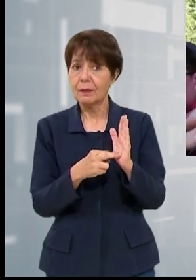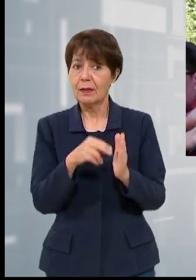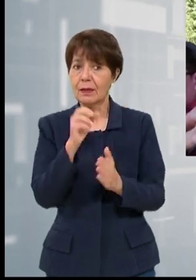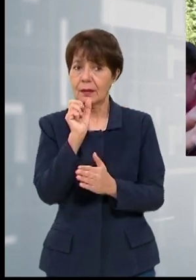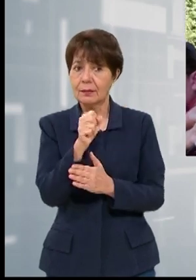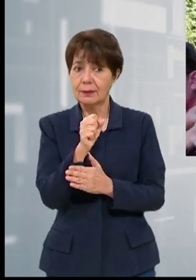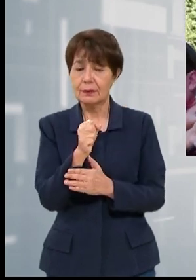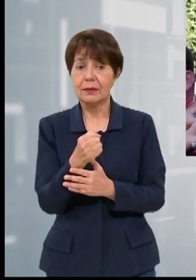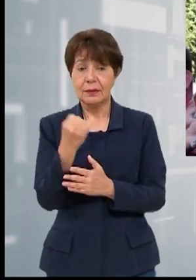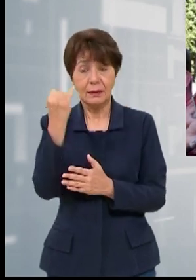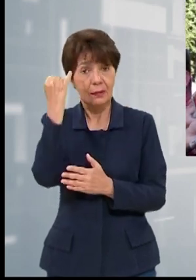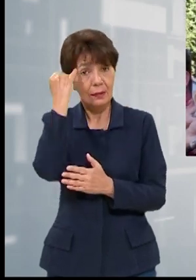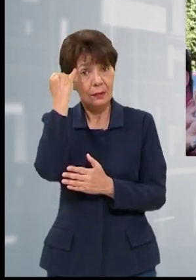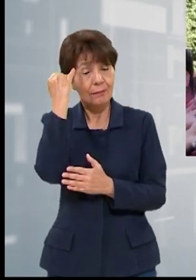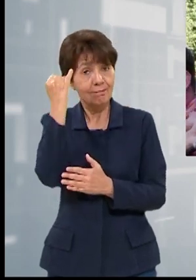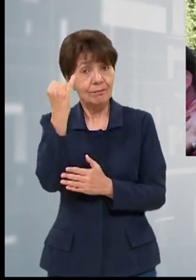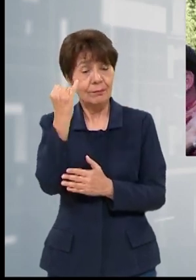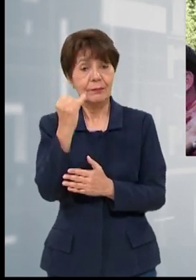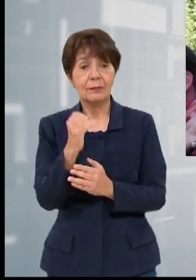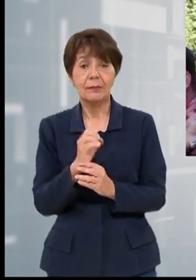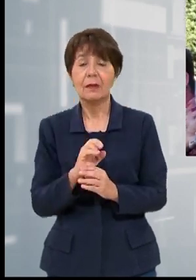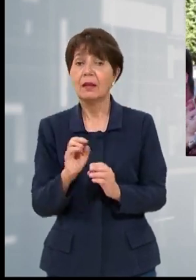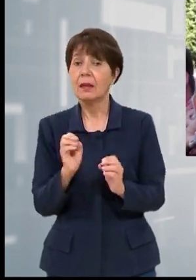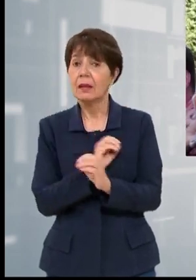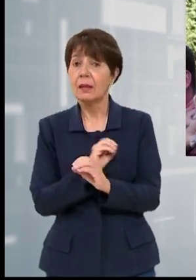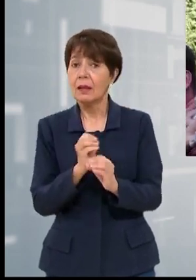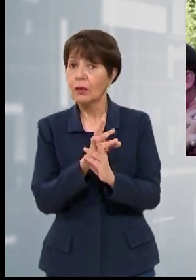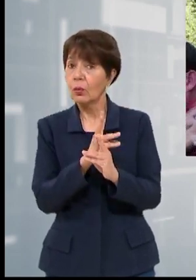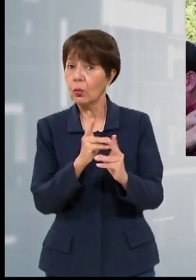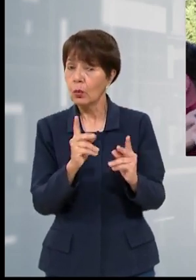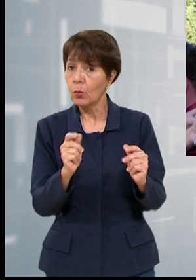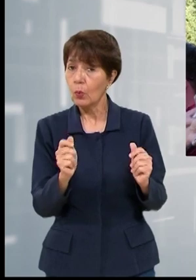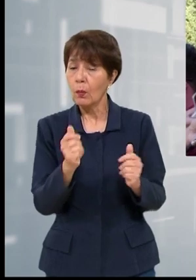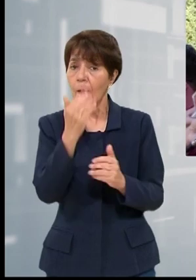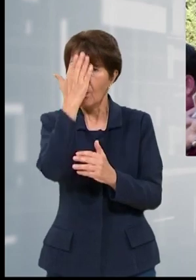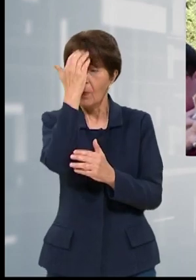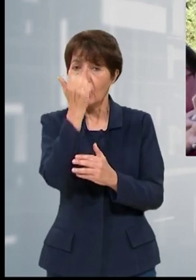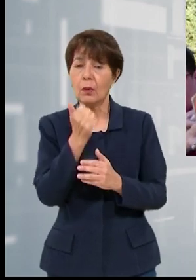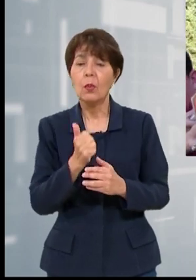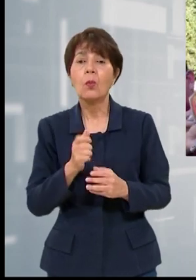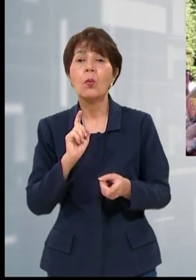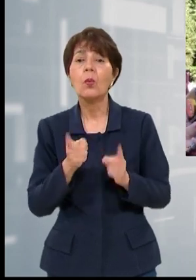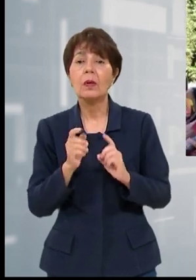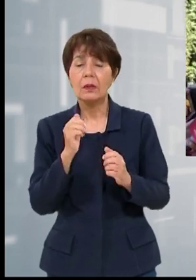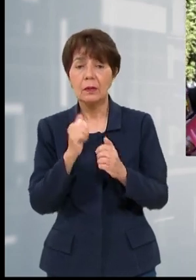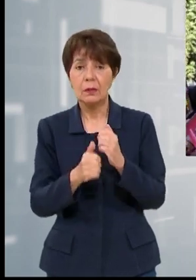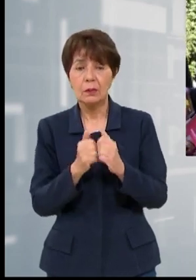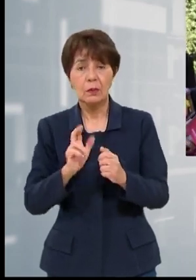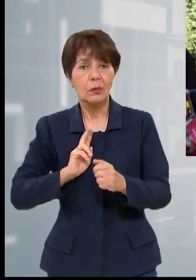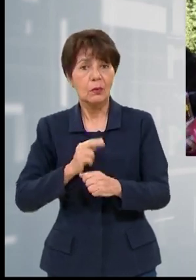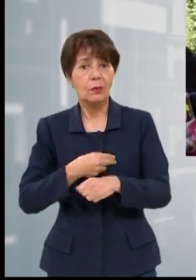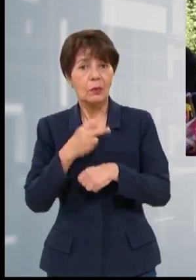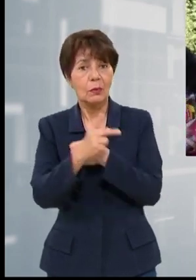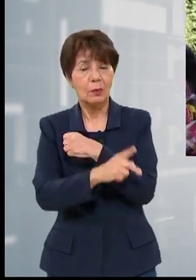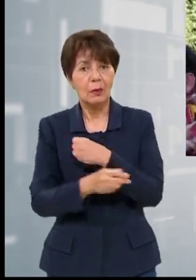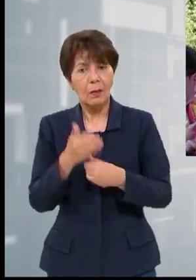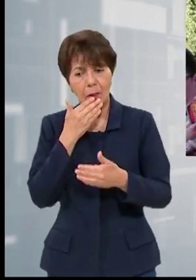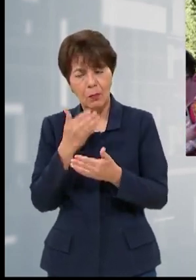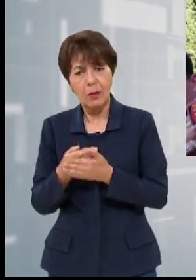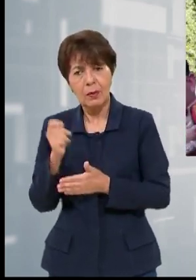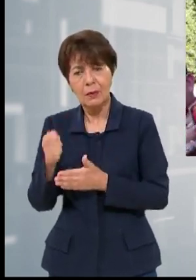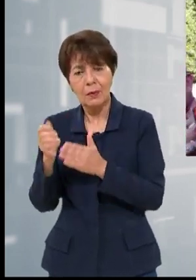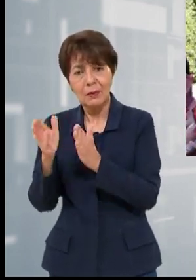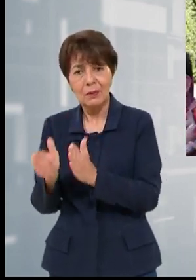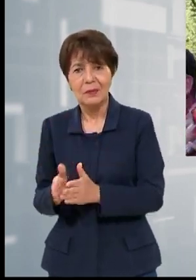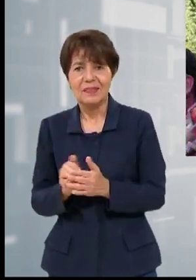tengan la idea de que con esto nada está resuelto porque el problema del país no es que lleguen buenos magistrados, el problema es que el sistema